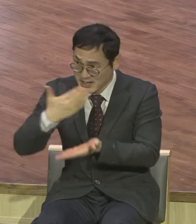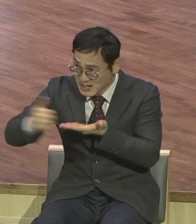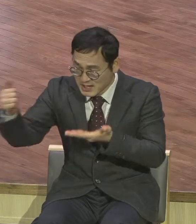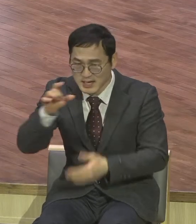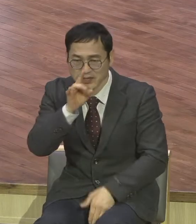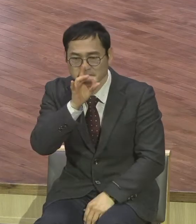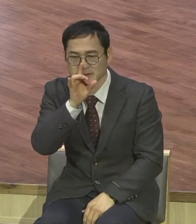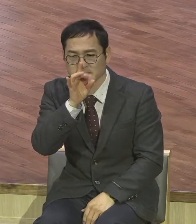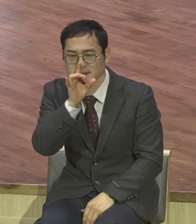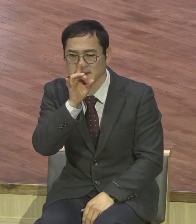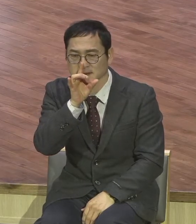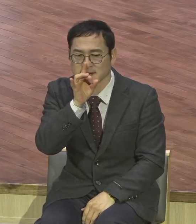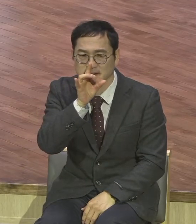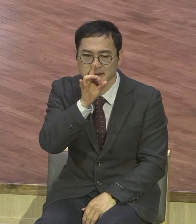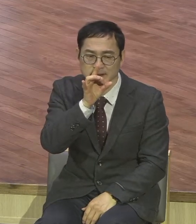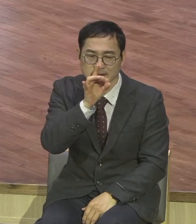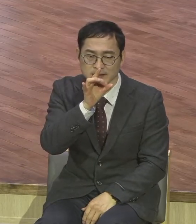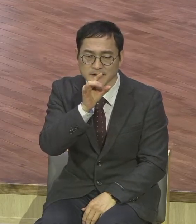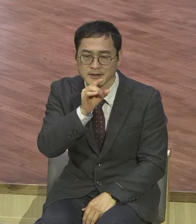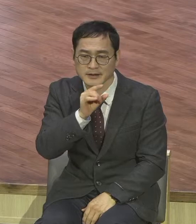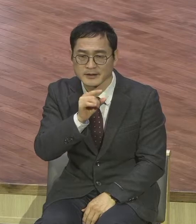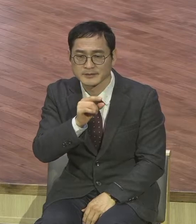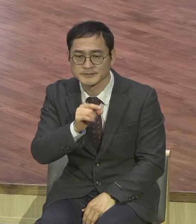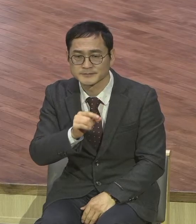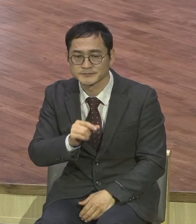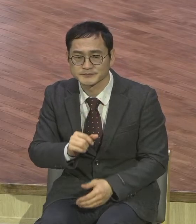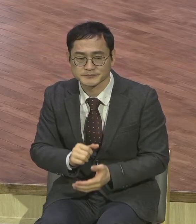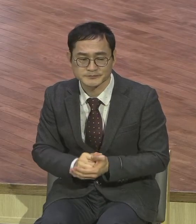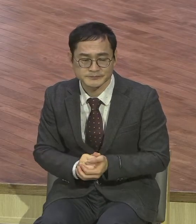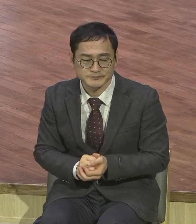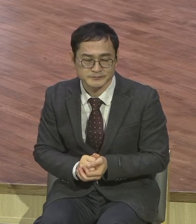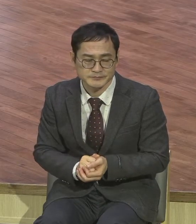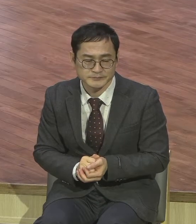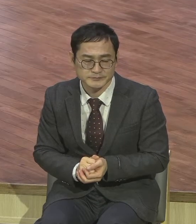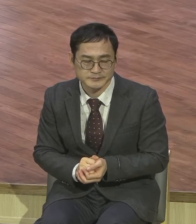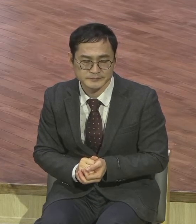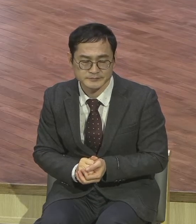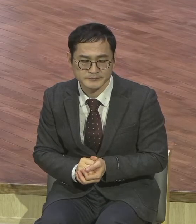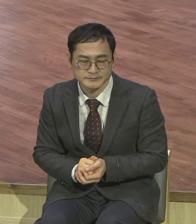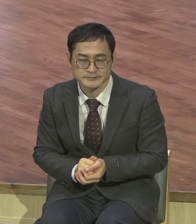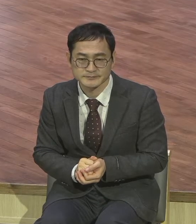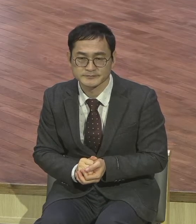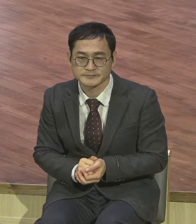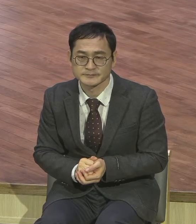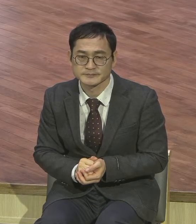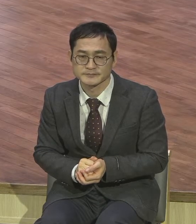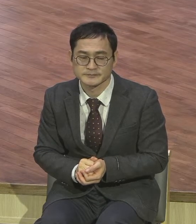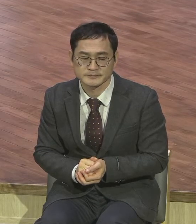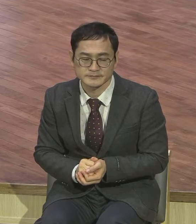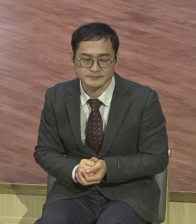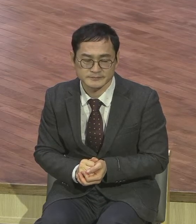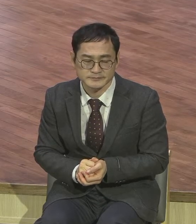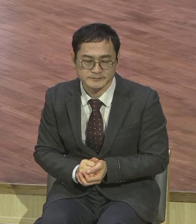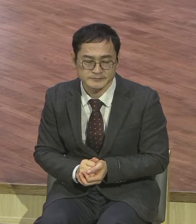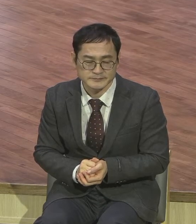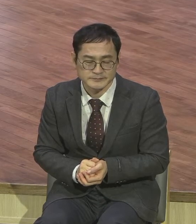이 말씀의 핵심이 뭐요? 사모직입니다. 사모직 제가 강단에서 사모직을 강제한 이유가 여기 있습니다.